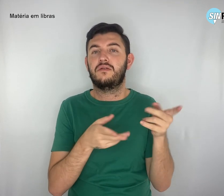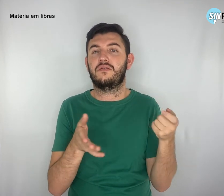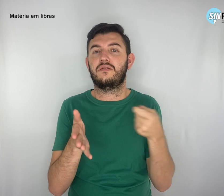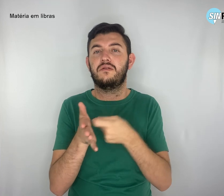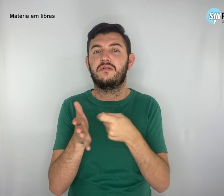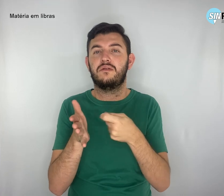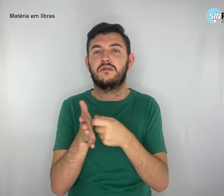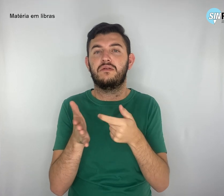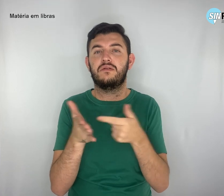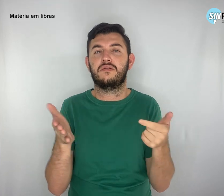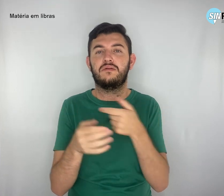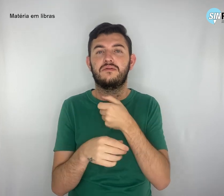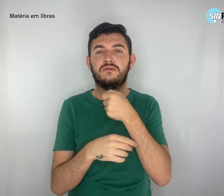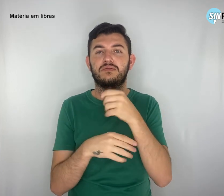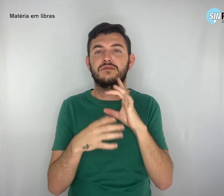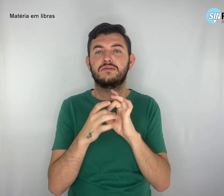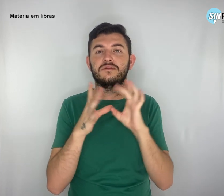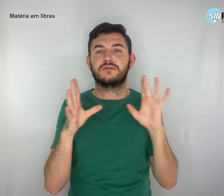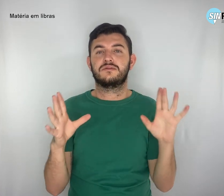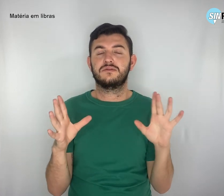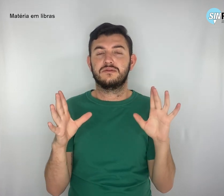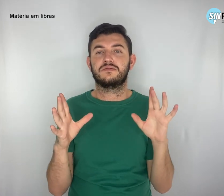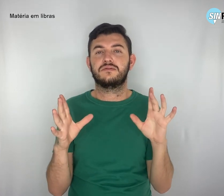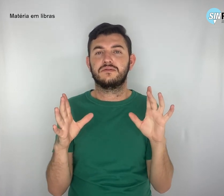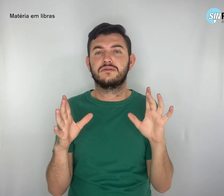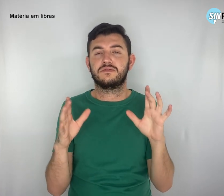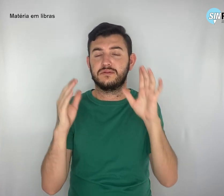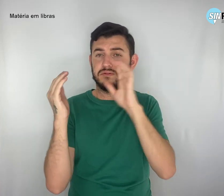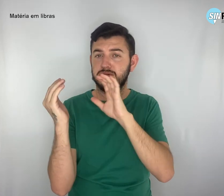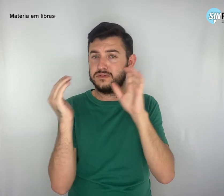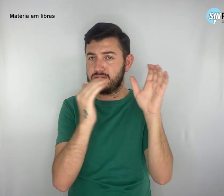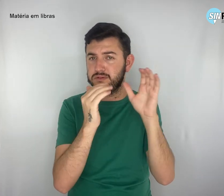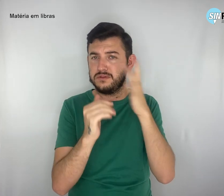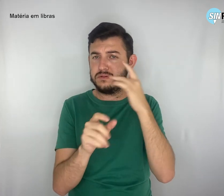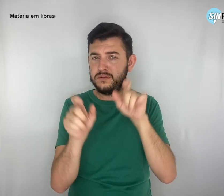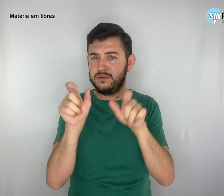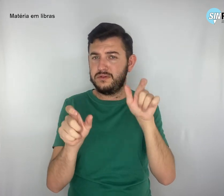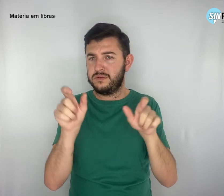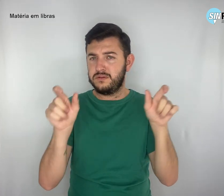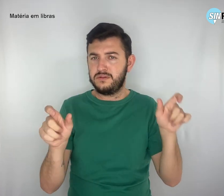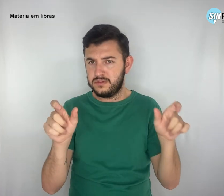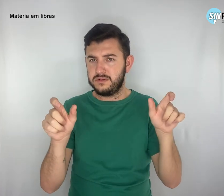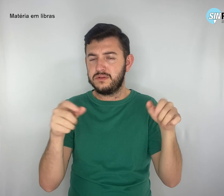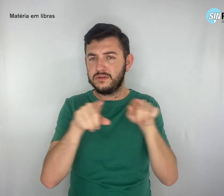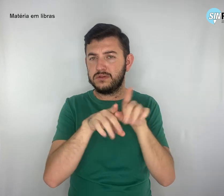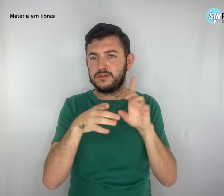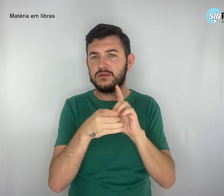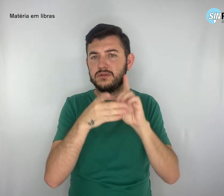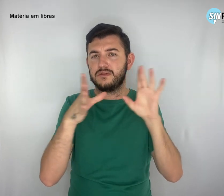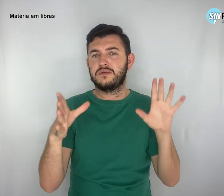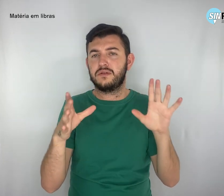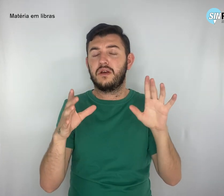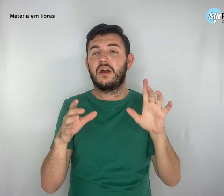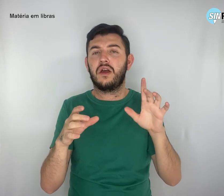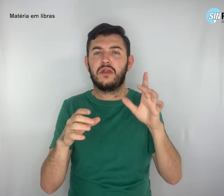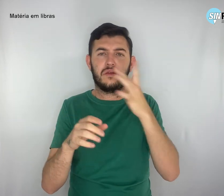livre, democrática, que respeite as pessoas, a diversidade humana, que sirva para